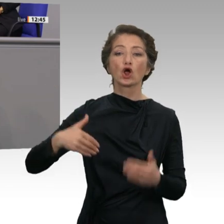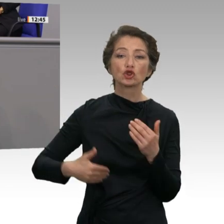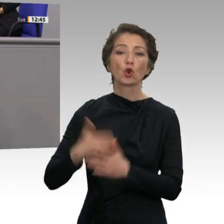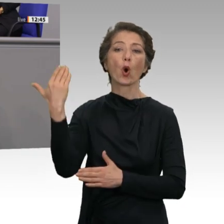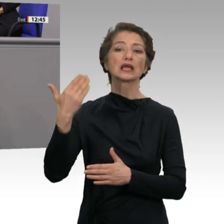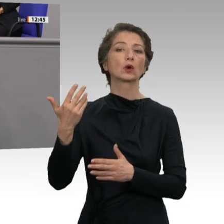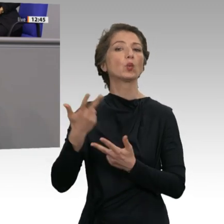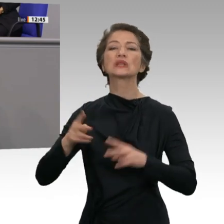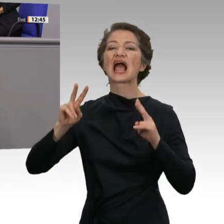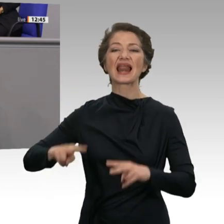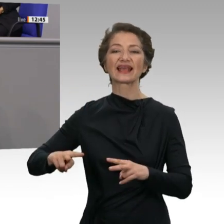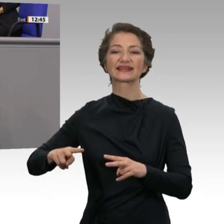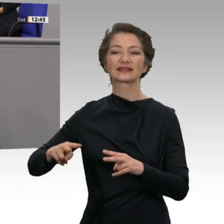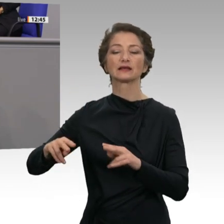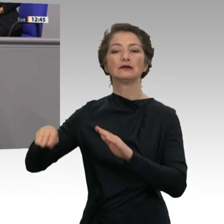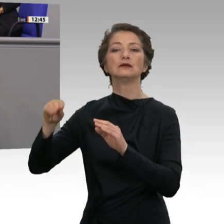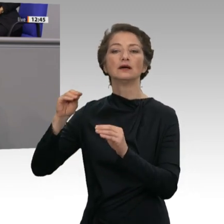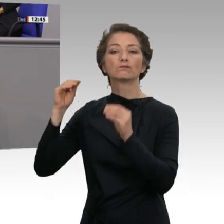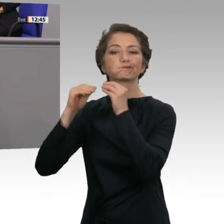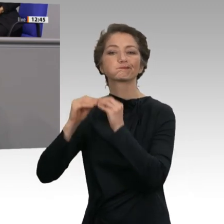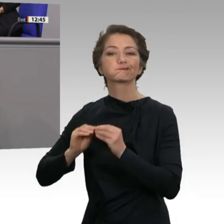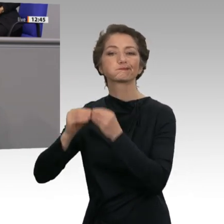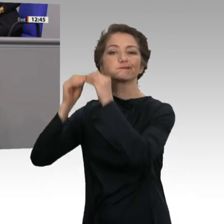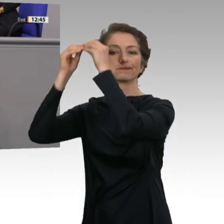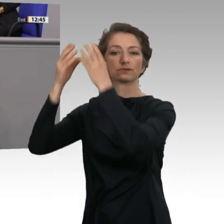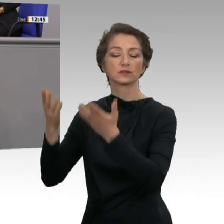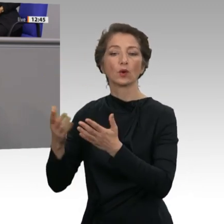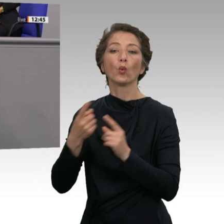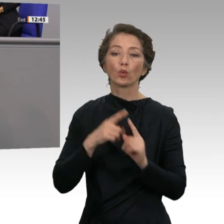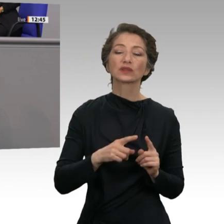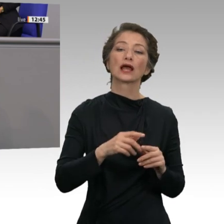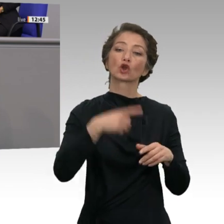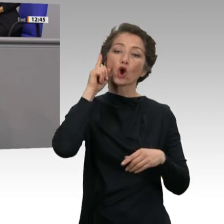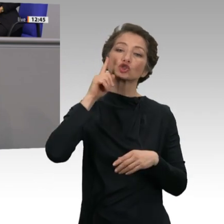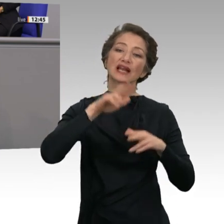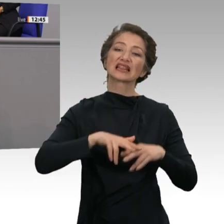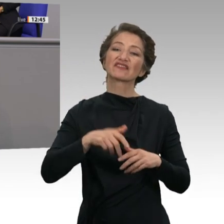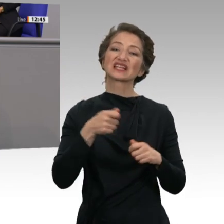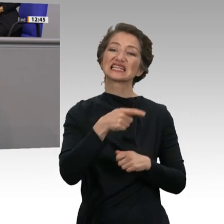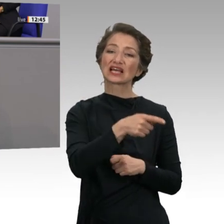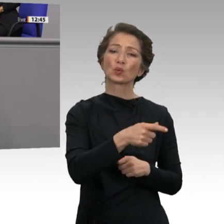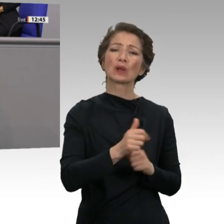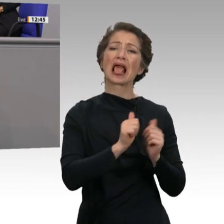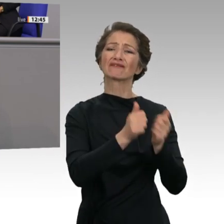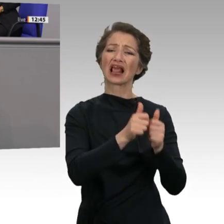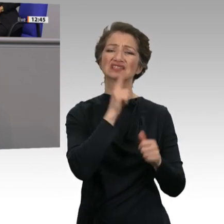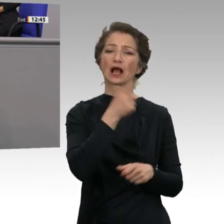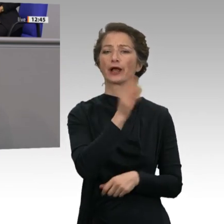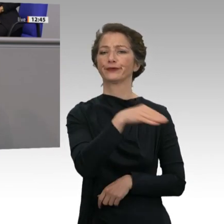ignorieren die eindringlichen Hilferufe der Deutschen Rentenversicherung. Die haben uns in der Anhörung am Montag noch mal gesagt, dass die